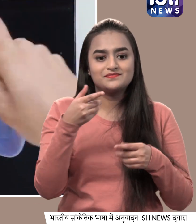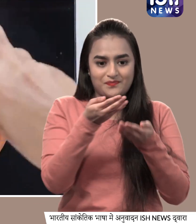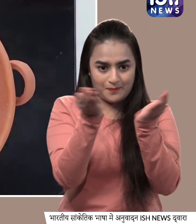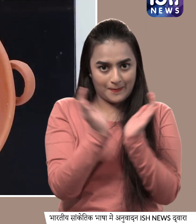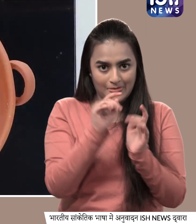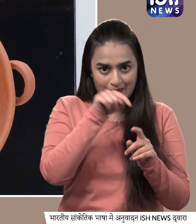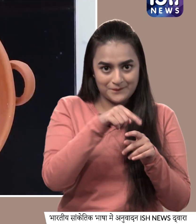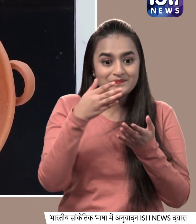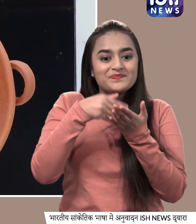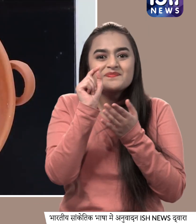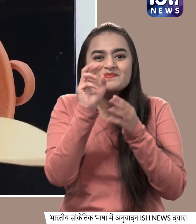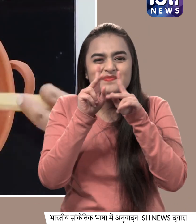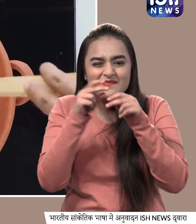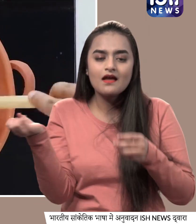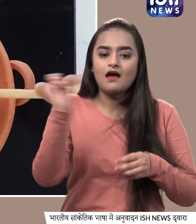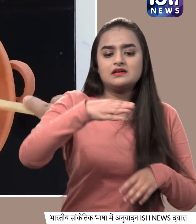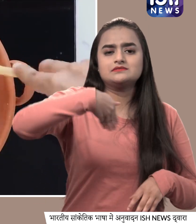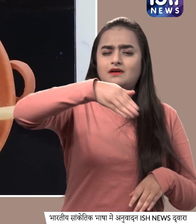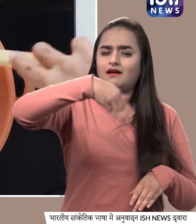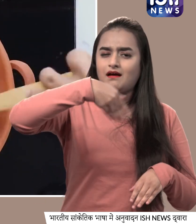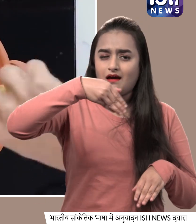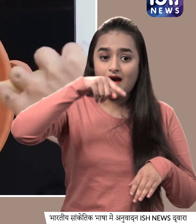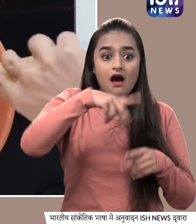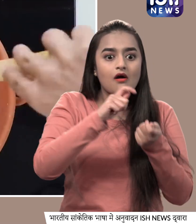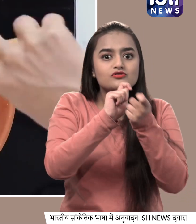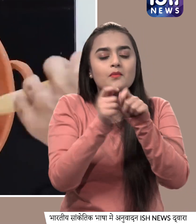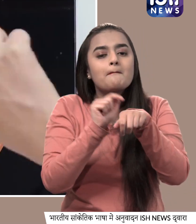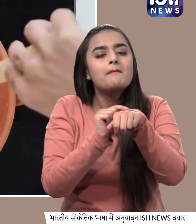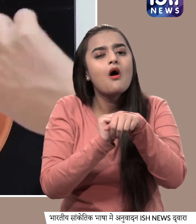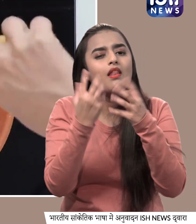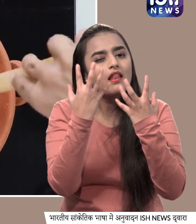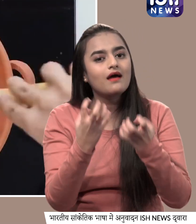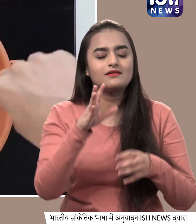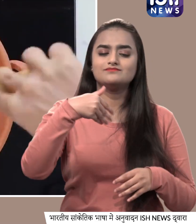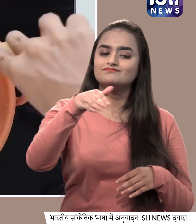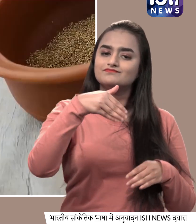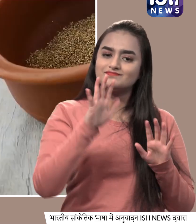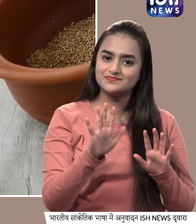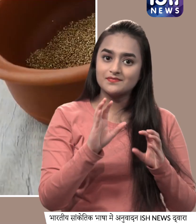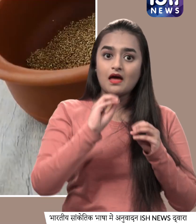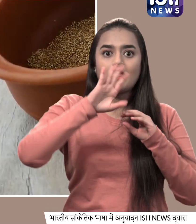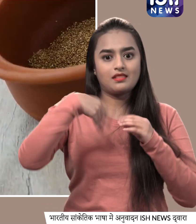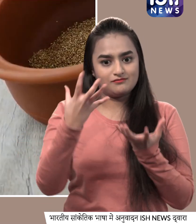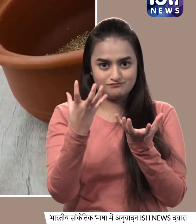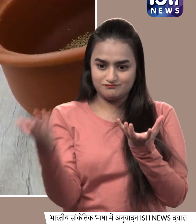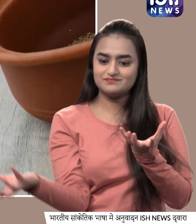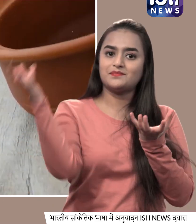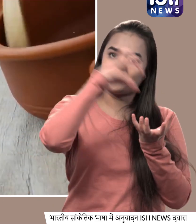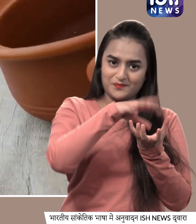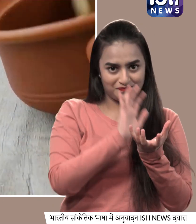दल्ये को मीडियम आंच पर रोस्ट कर लीजे, जब तक दल्या लाइक ब्राउन नहीं हो जाता, फिर उसको एक कटोरी में निकाल लीजे,